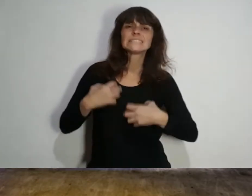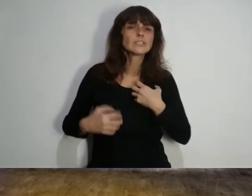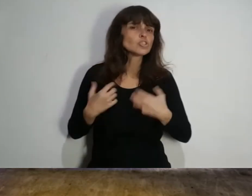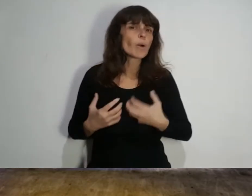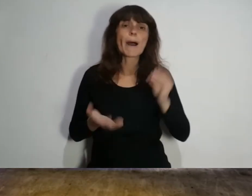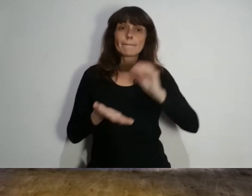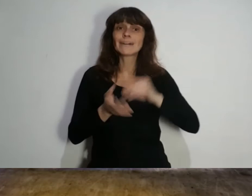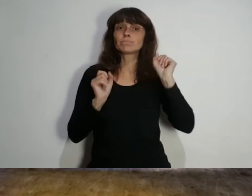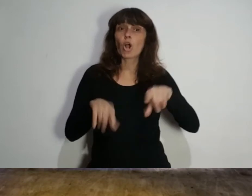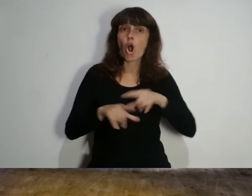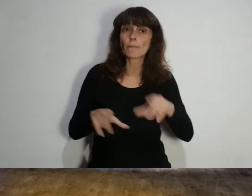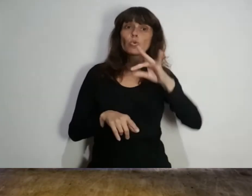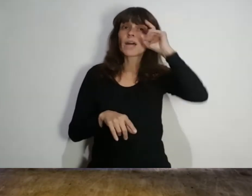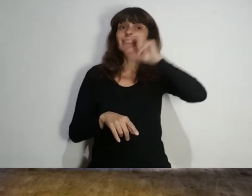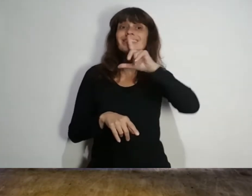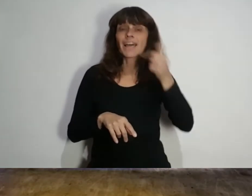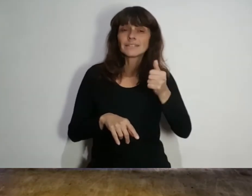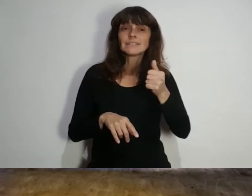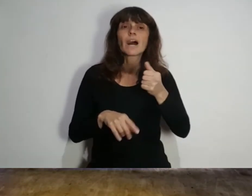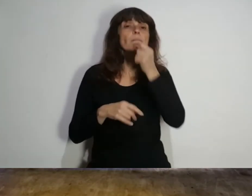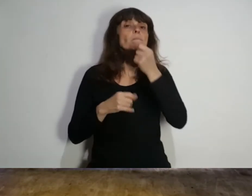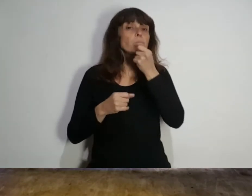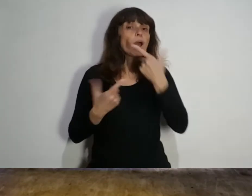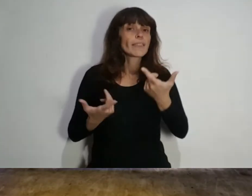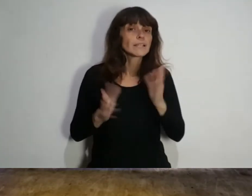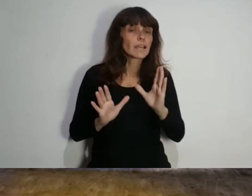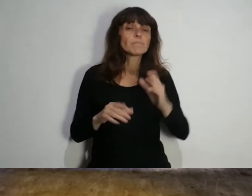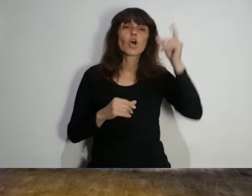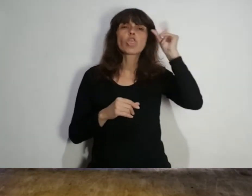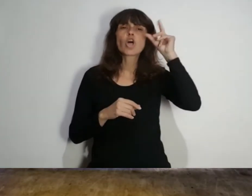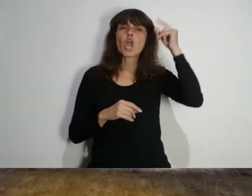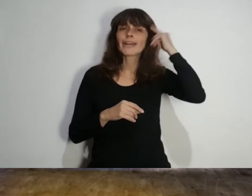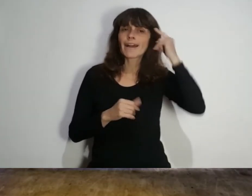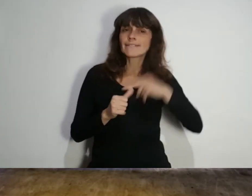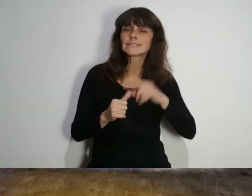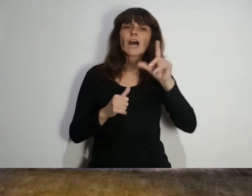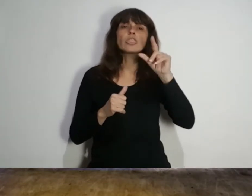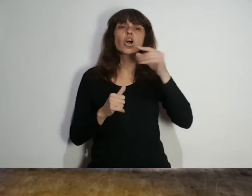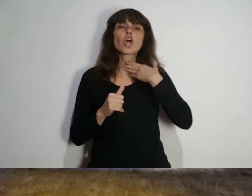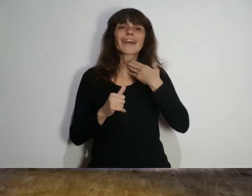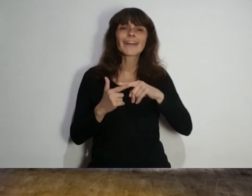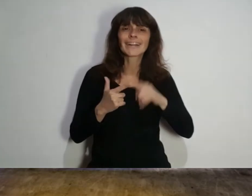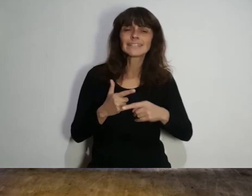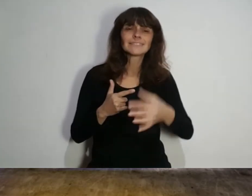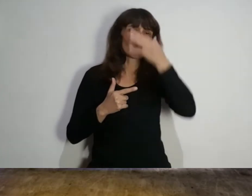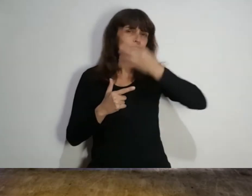habituales que provoca la variante delta como lo son el dolor de cabeza dolor de garganta